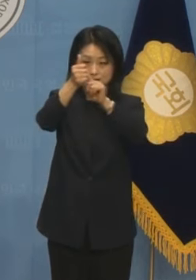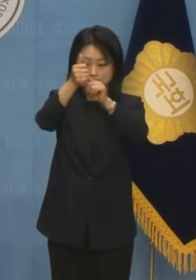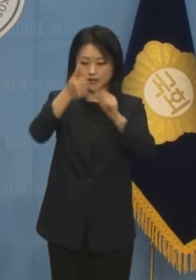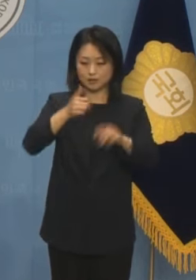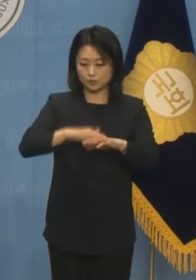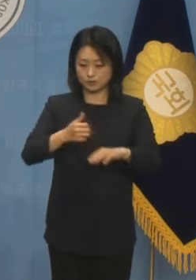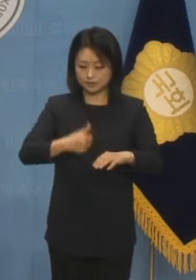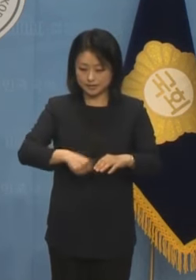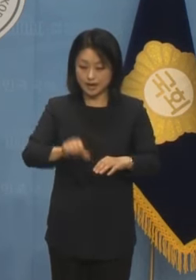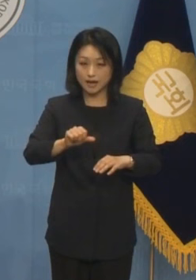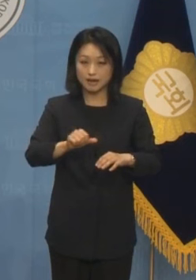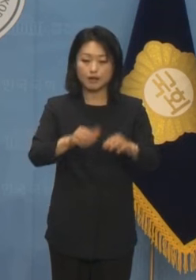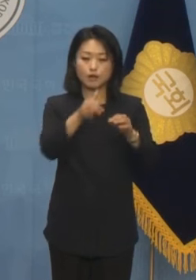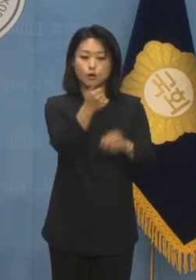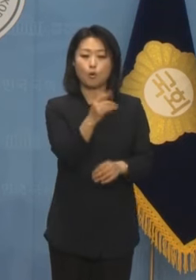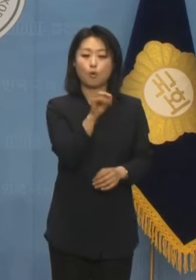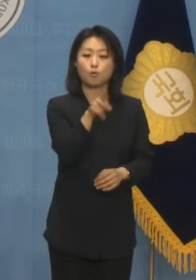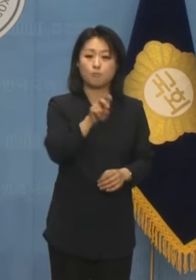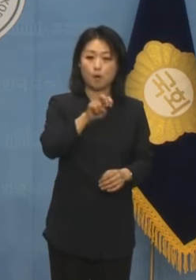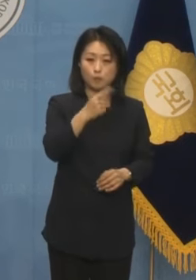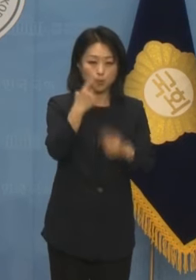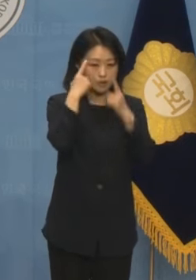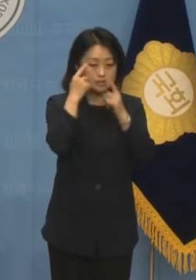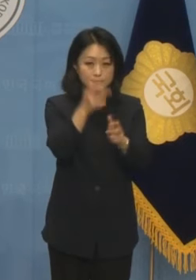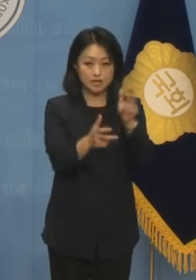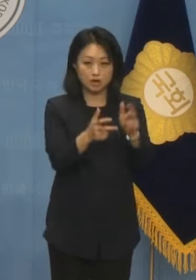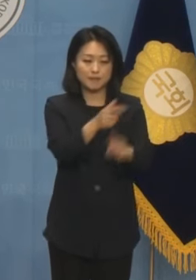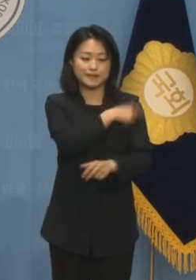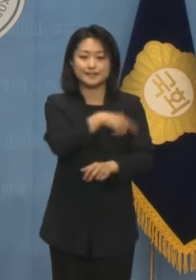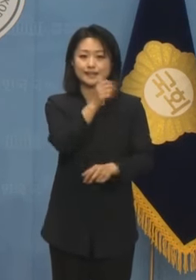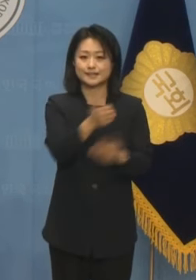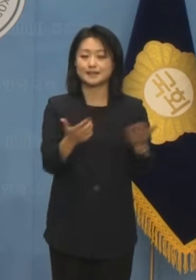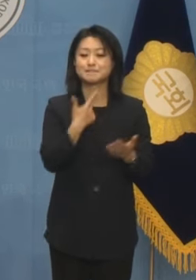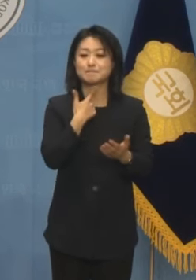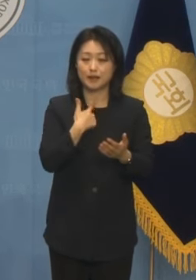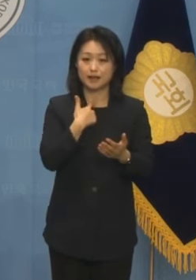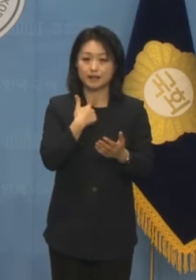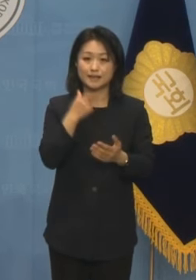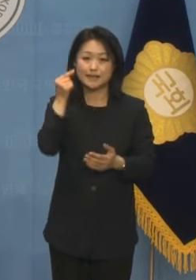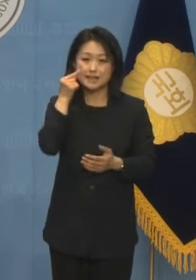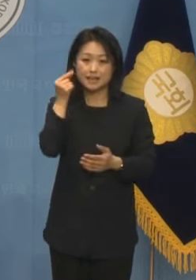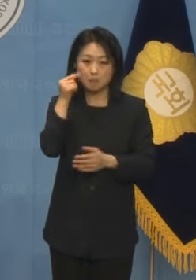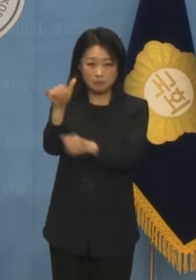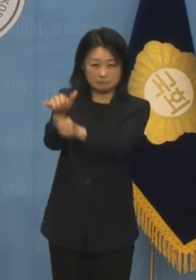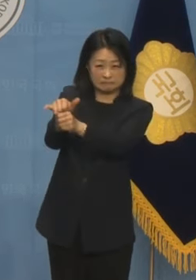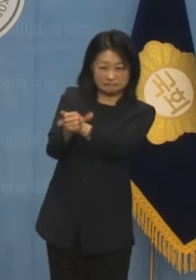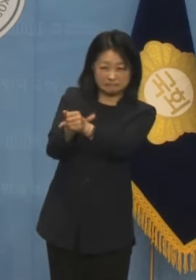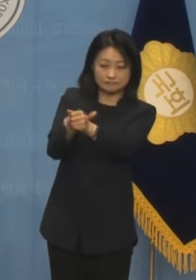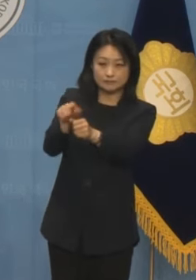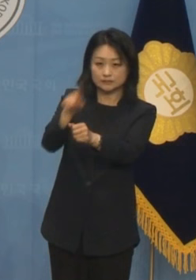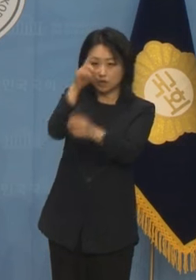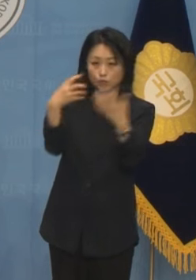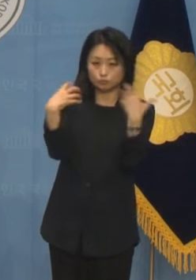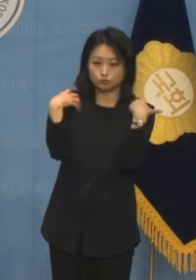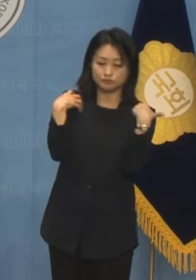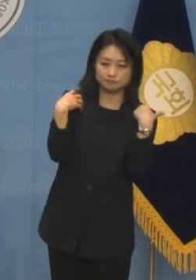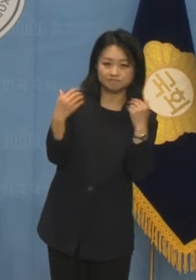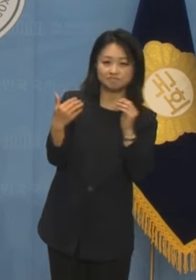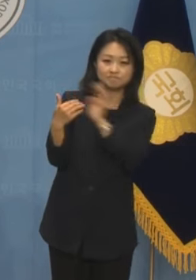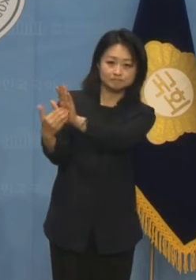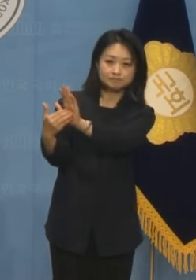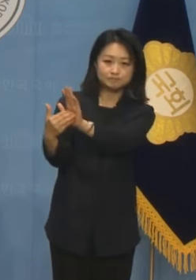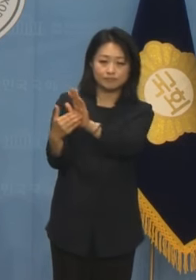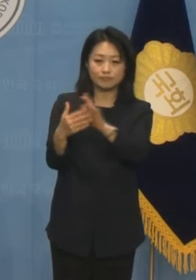장군 기념사업회의 이사장입니다. 대일구력 외교를 이삼는 친일정부에 맞서 독립운동과